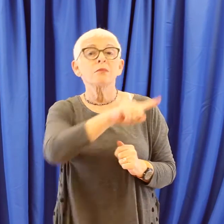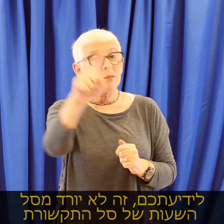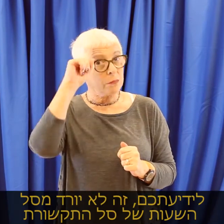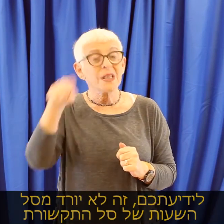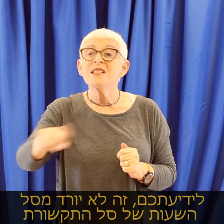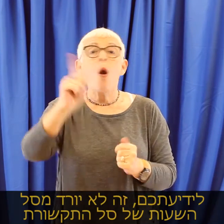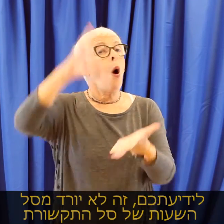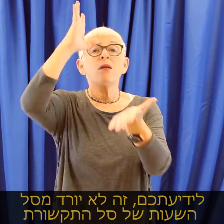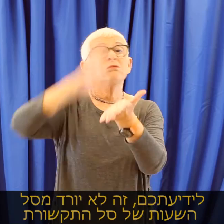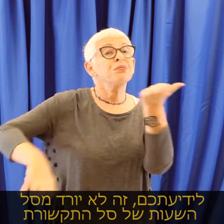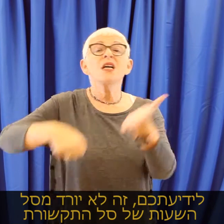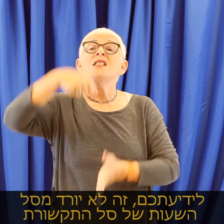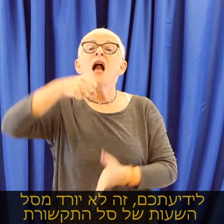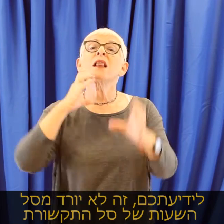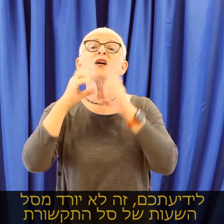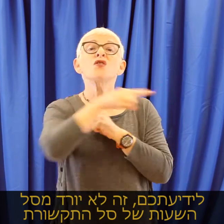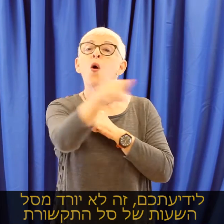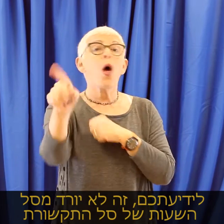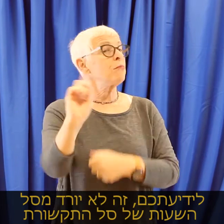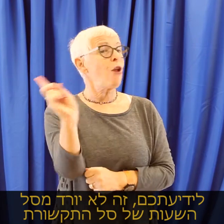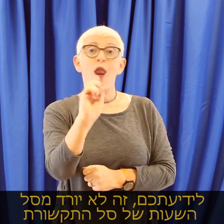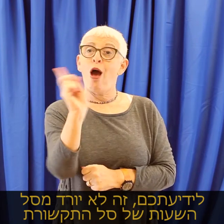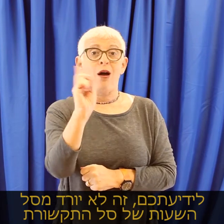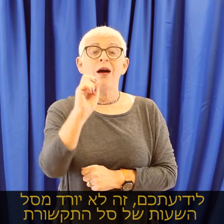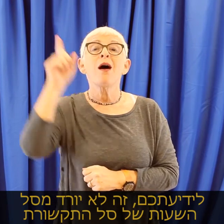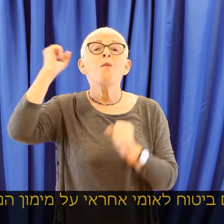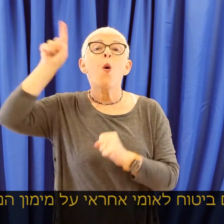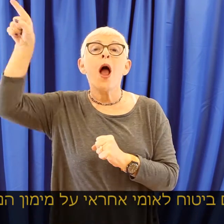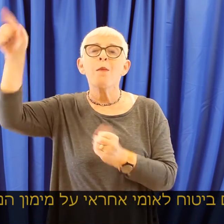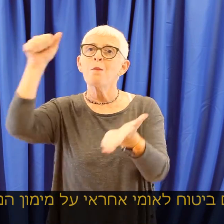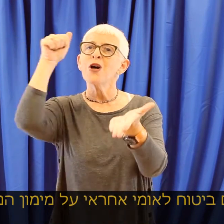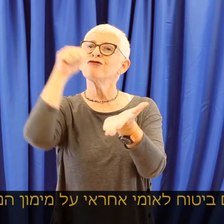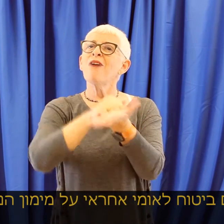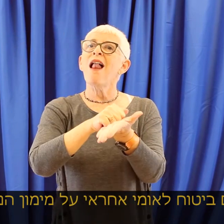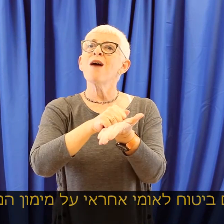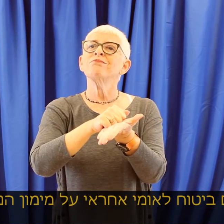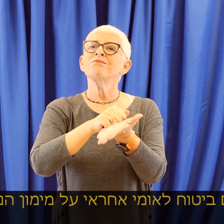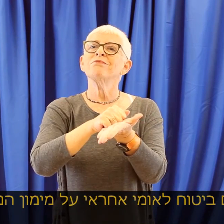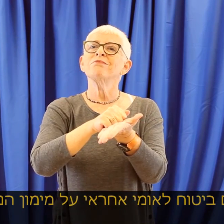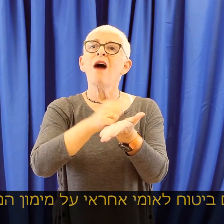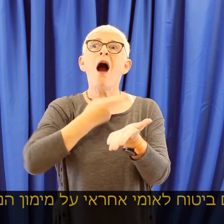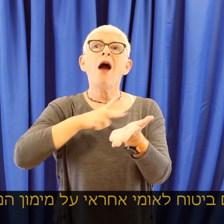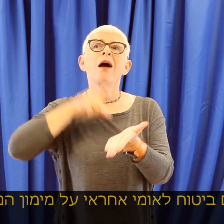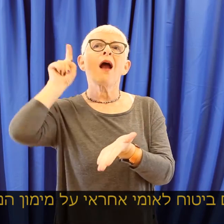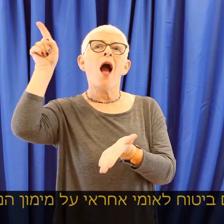לידייתכם זה לא יורד מסל השעות של סל התקשורת שלכם לא הפעם ביטוח לאומי אחראי על מימון הנגישות